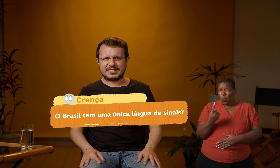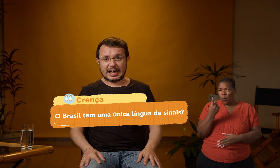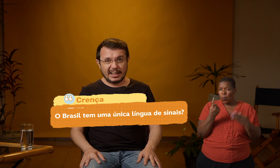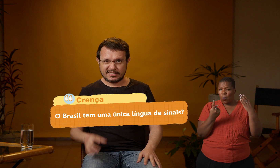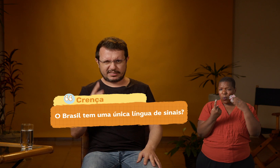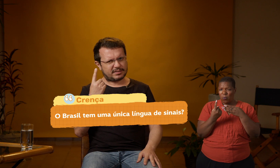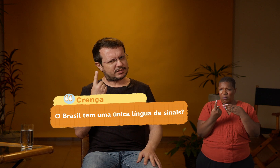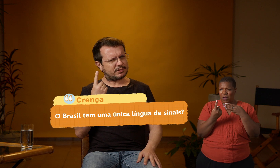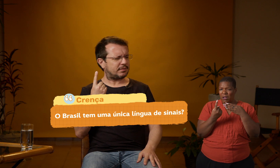sinais?